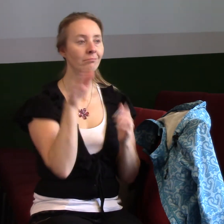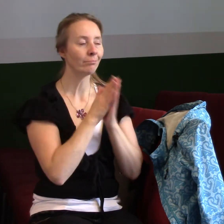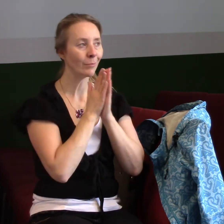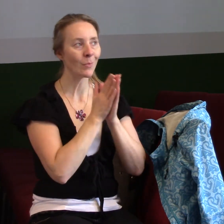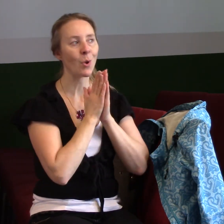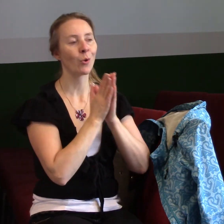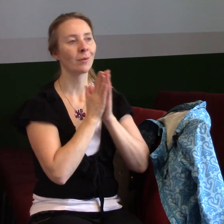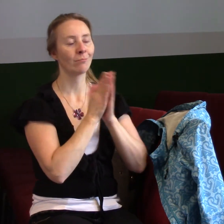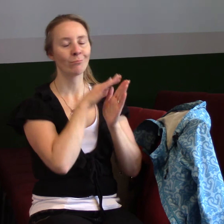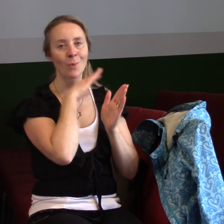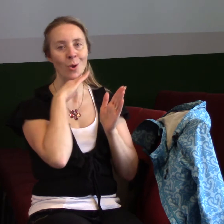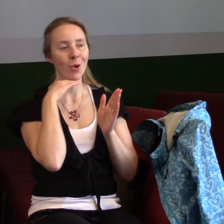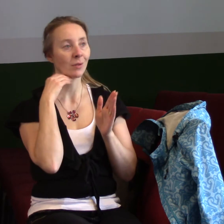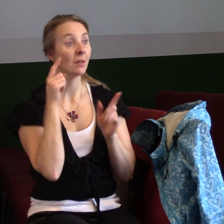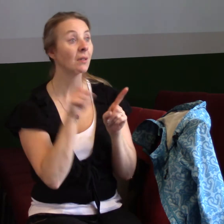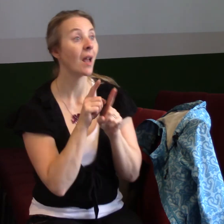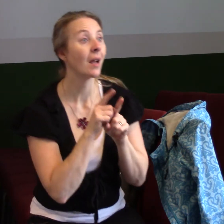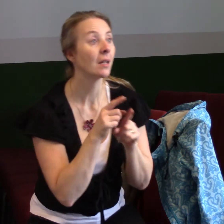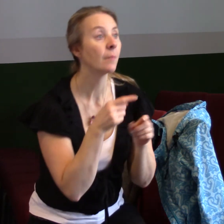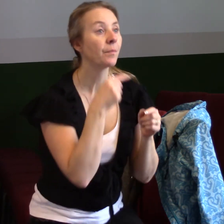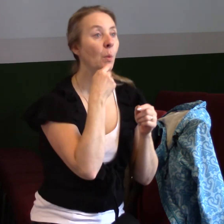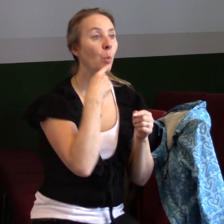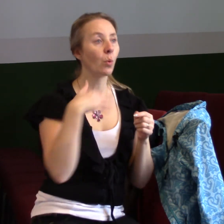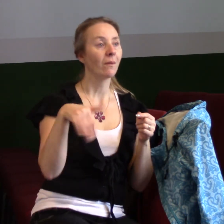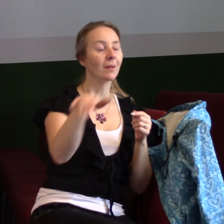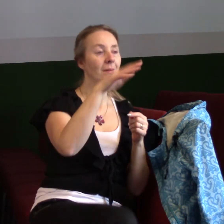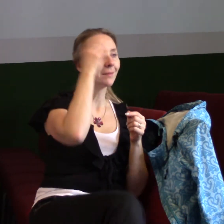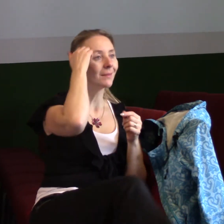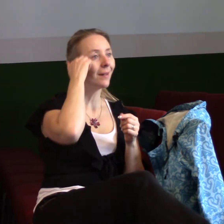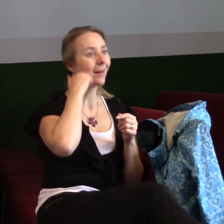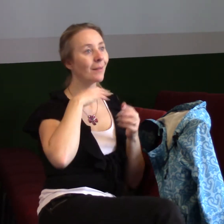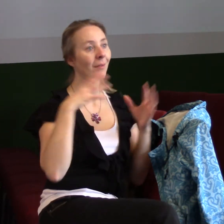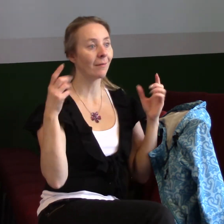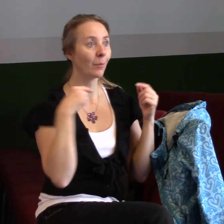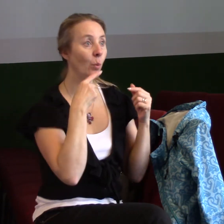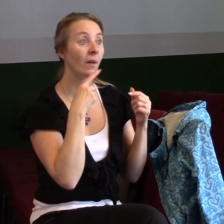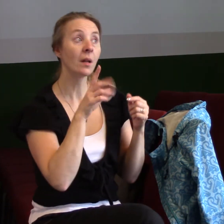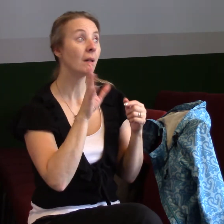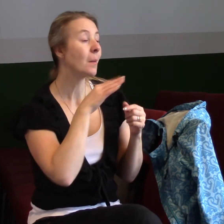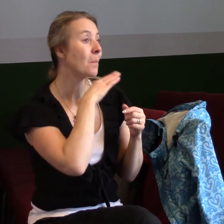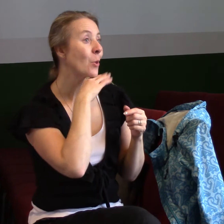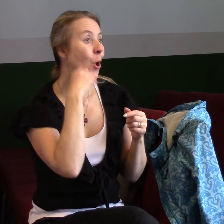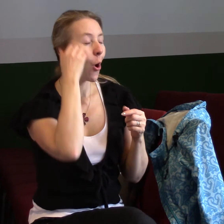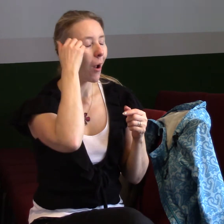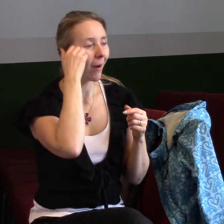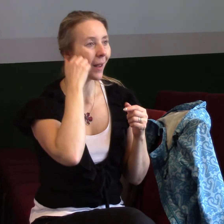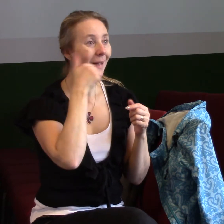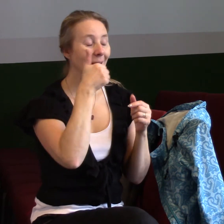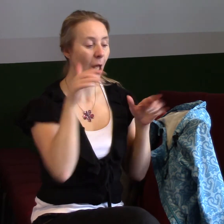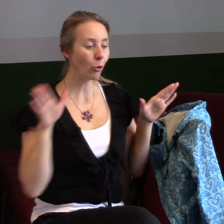takové rozhovory byly, že to se musí na tohle dávat pozor, aby tolik lidí naráz letělo ze sboru jedním letadlem, že to není